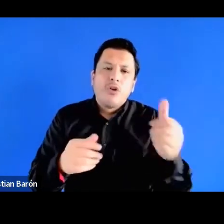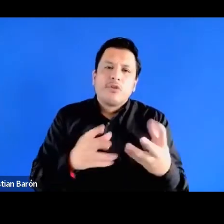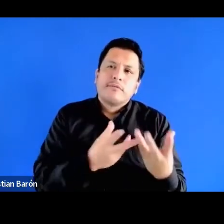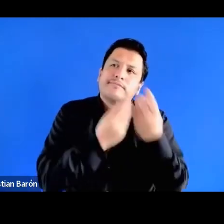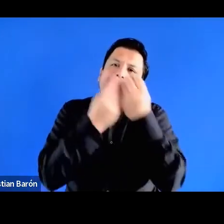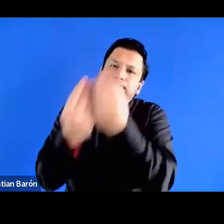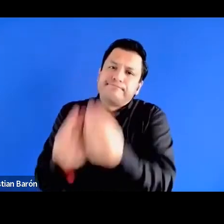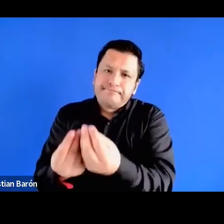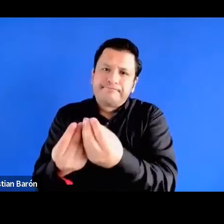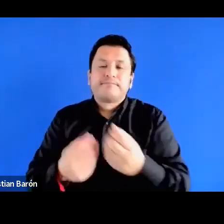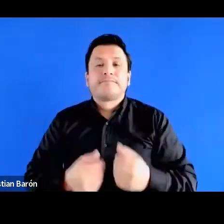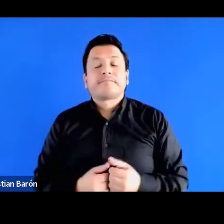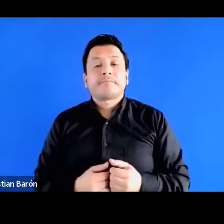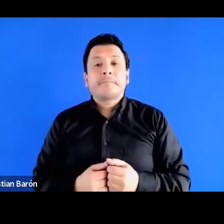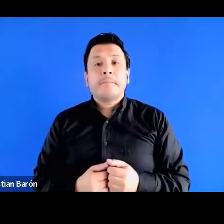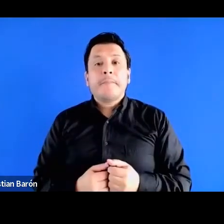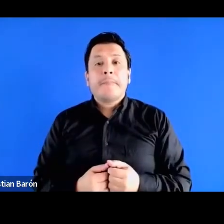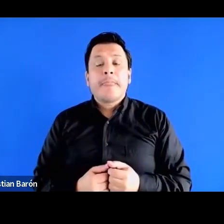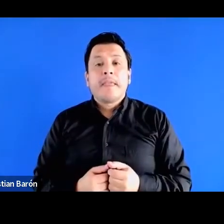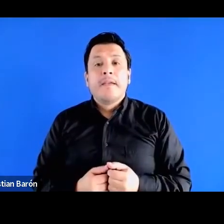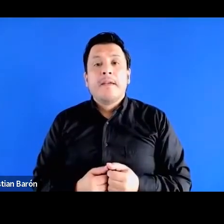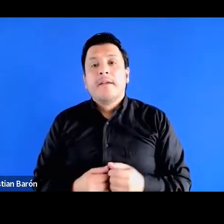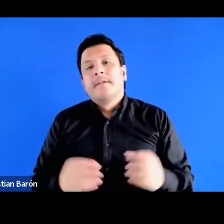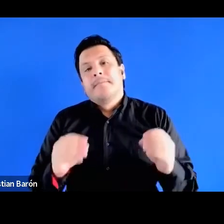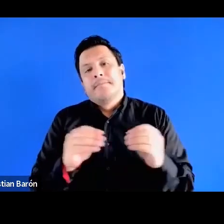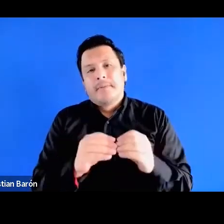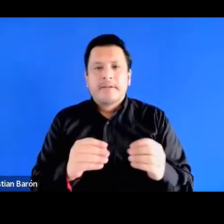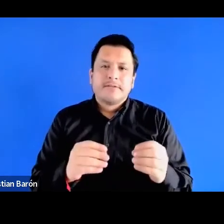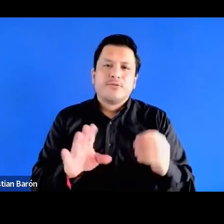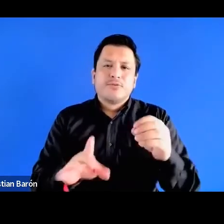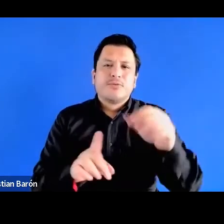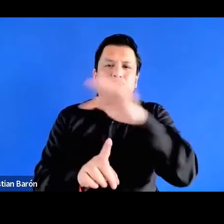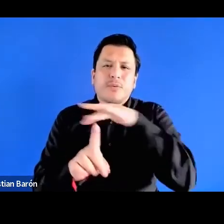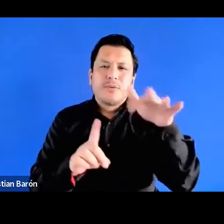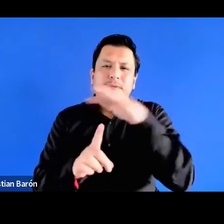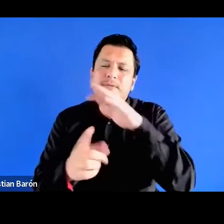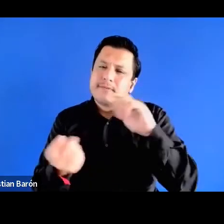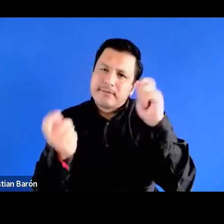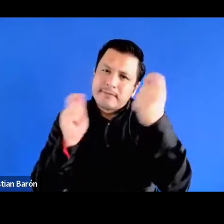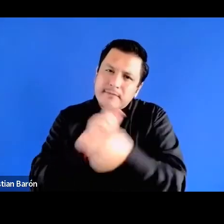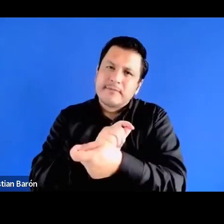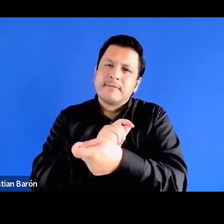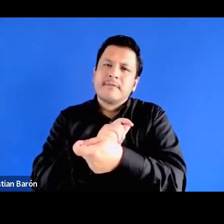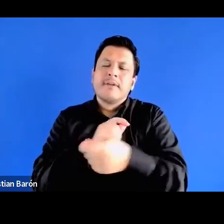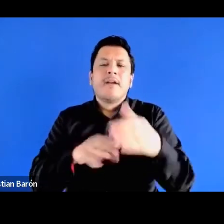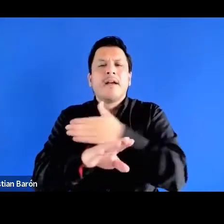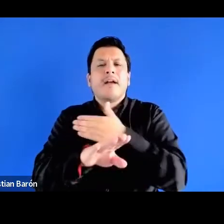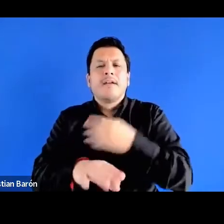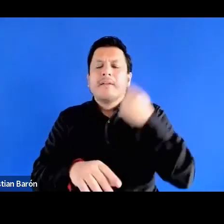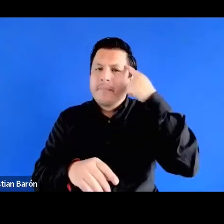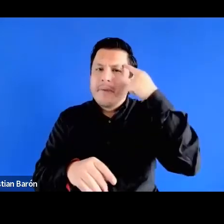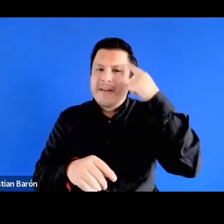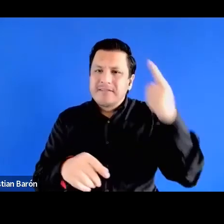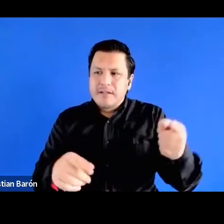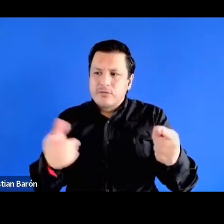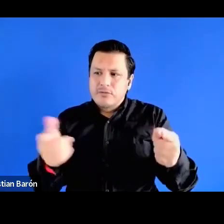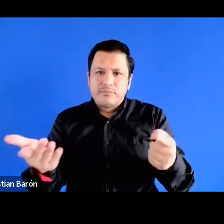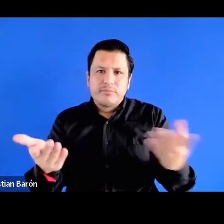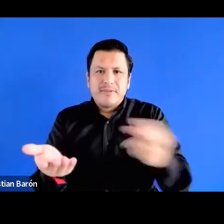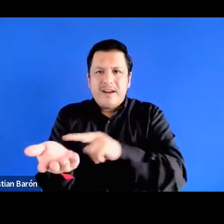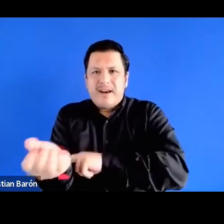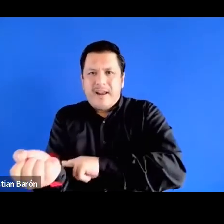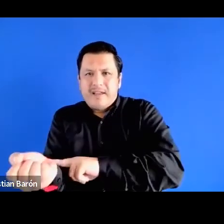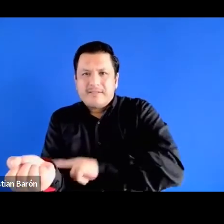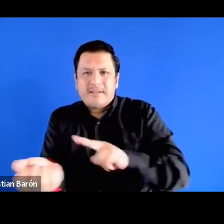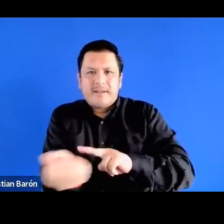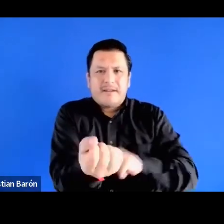este contexto hay un cambio en términos de de cómo se veía el tema del mestizaje ¿no? y aquí el